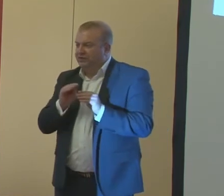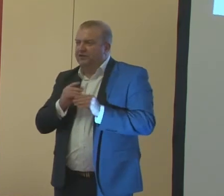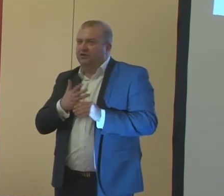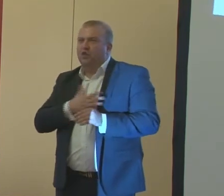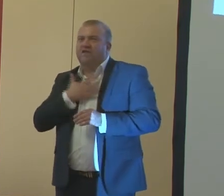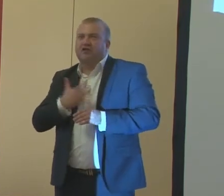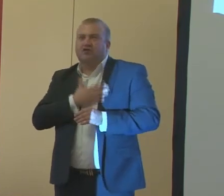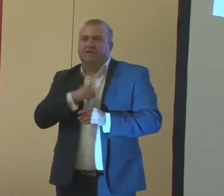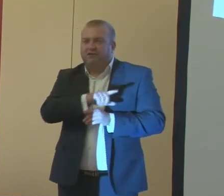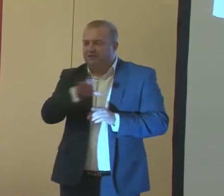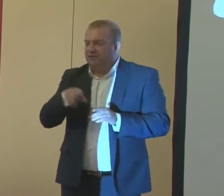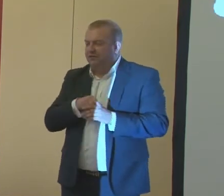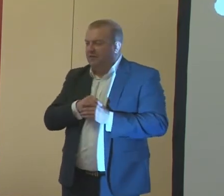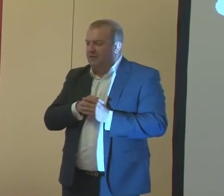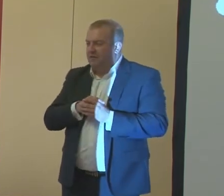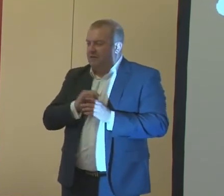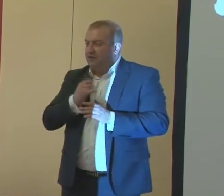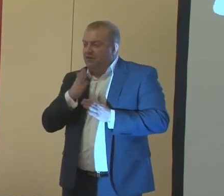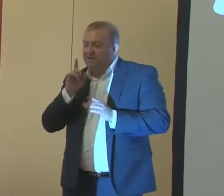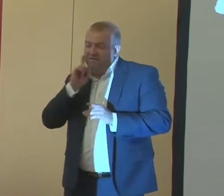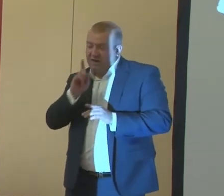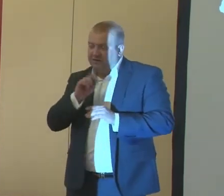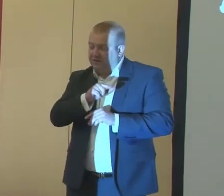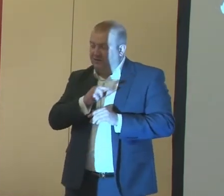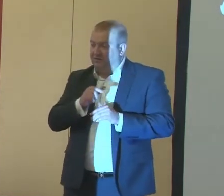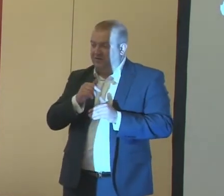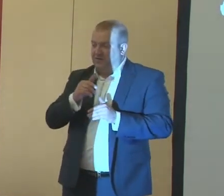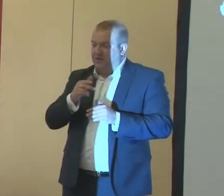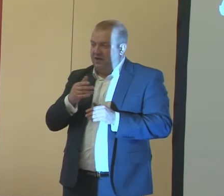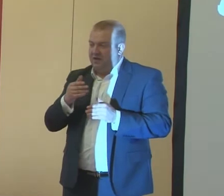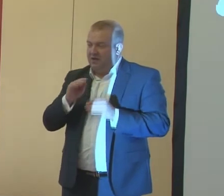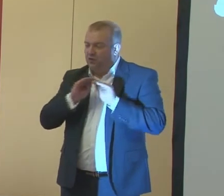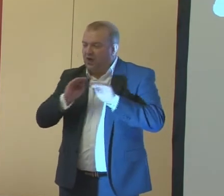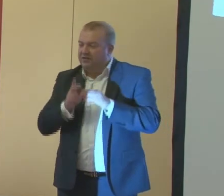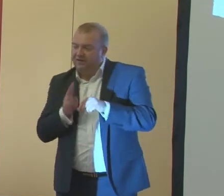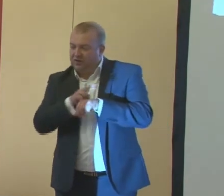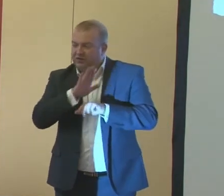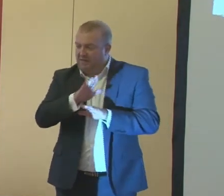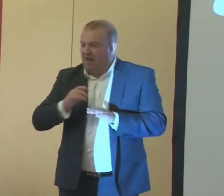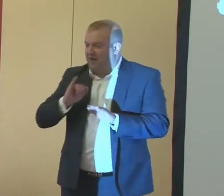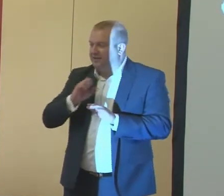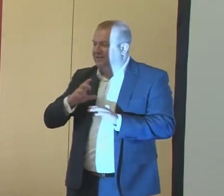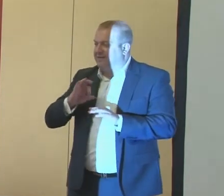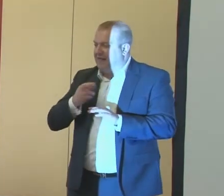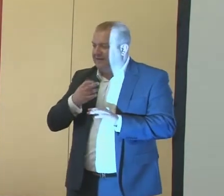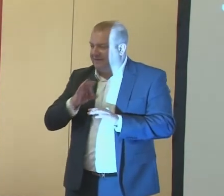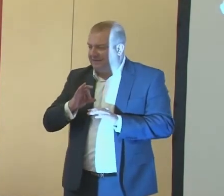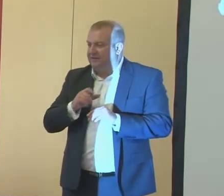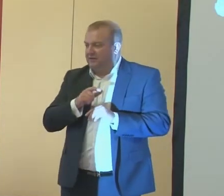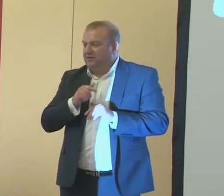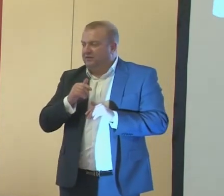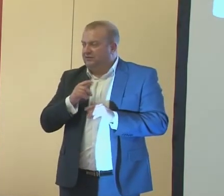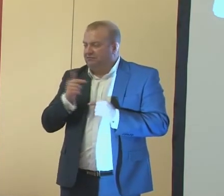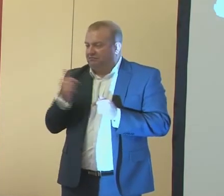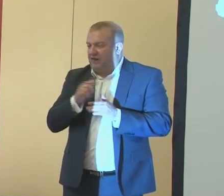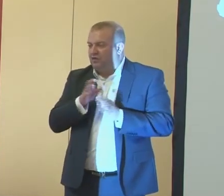mają stać się przyszłymi pedagogami. Jeżeli faktycznie ta edukacja włączająca ma mieć sens, to tutaj już wcześniej było powiedziane podczas jednej z prezentacji, iż